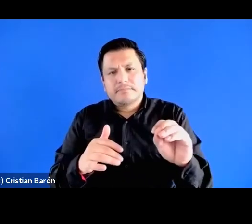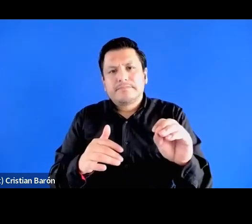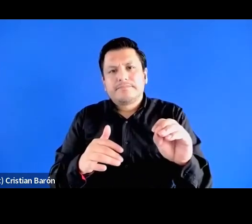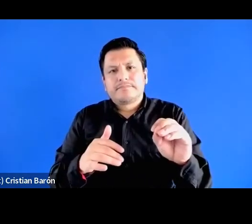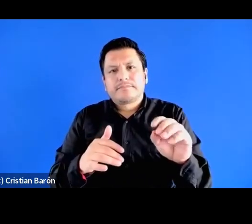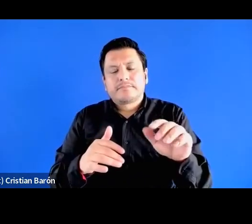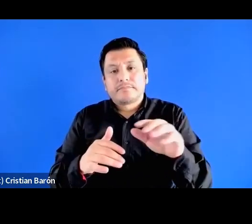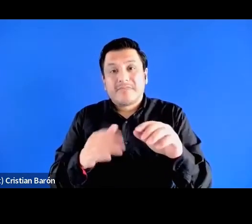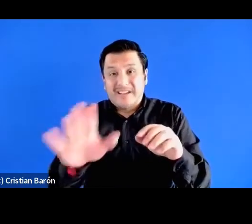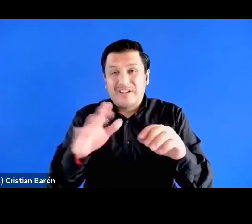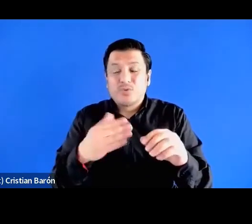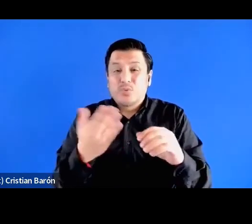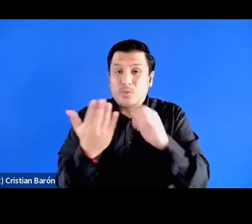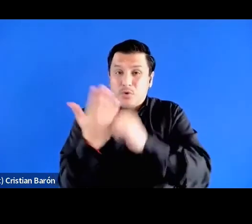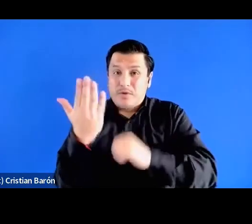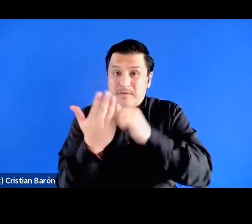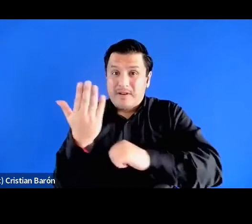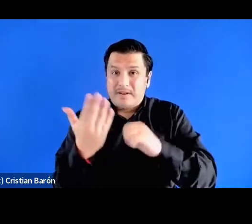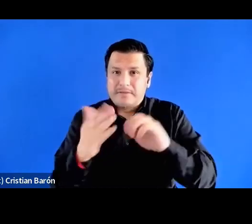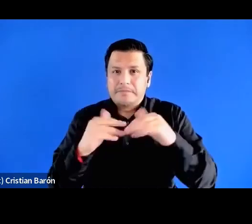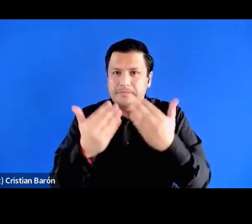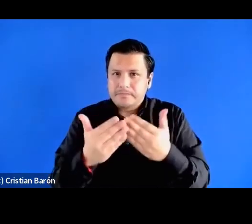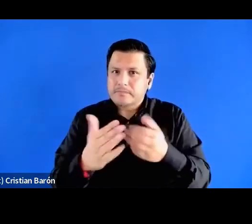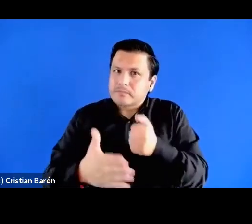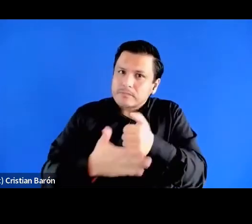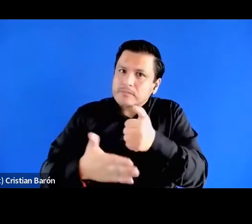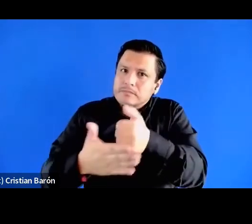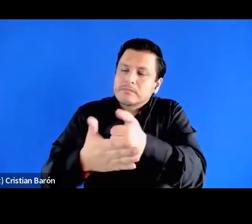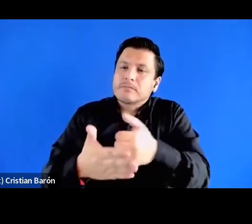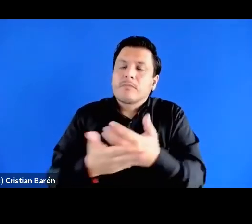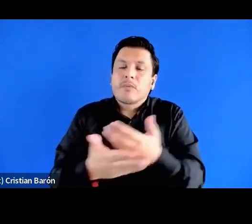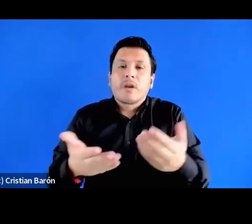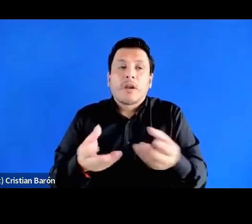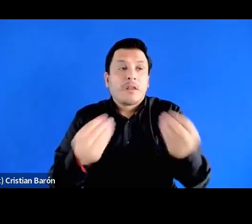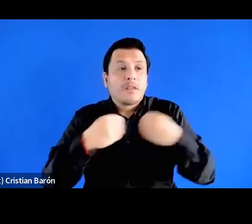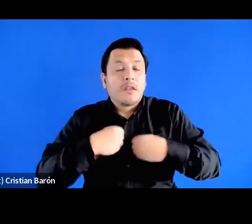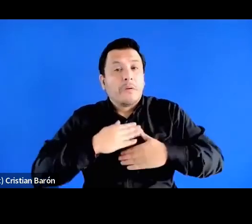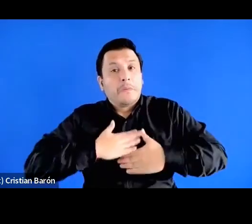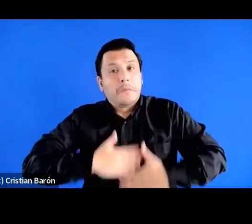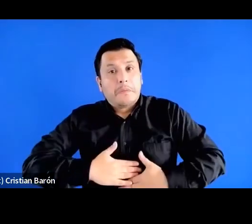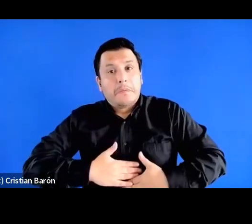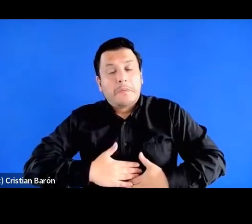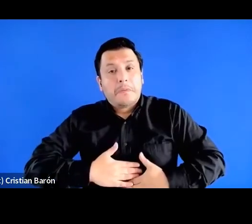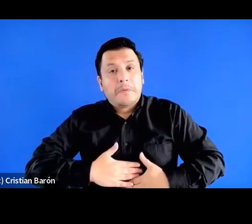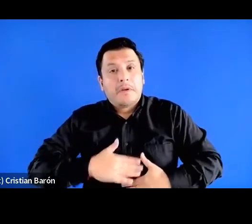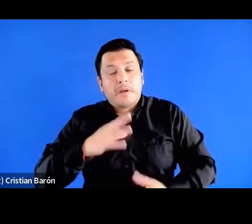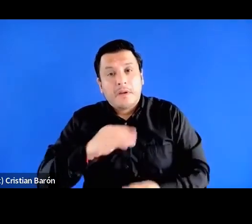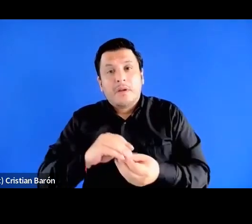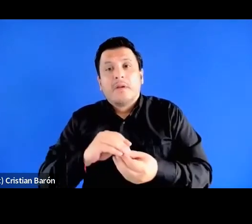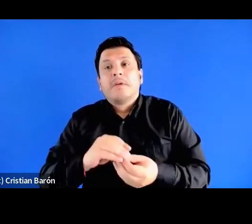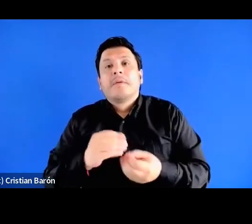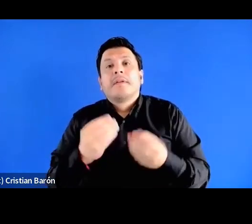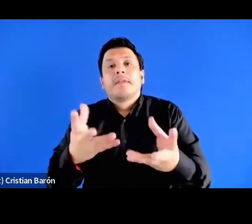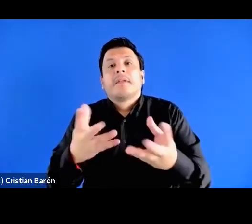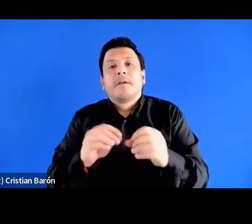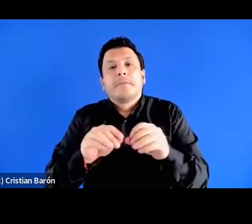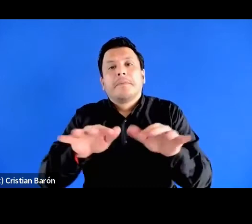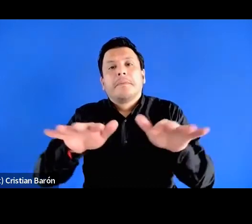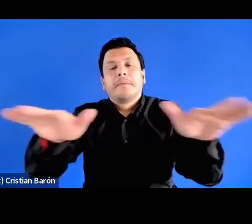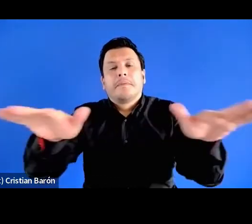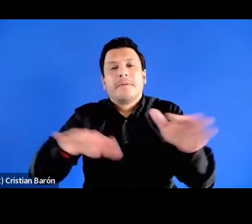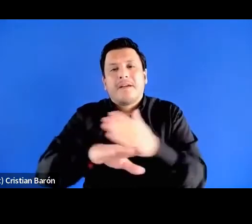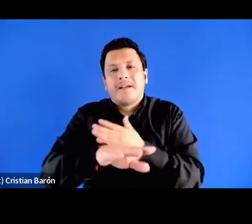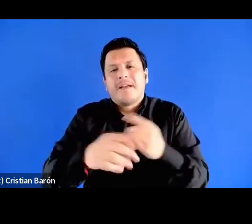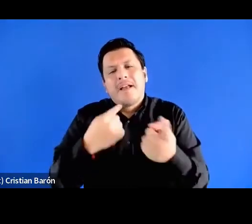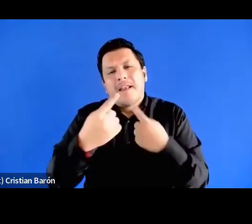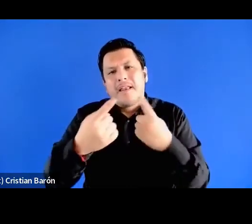intentaron que su el bienestar que adquiría también fuera algo que se expandiera como lo decían en sus